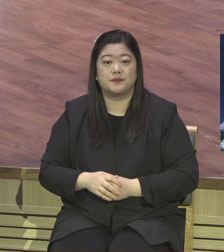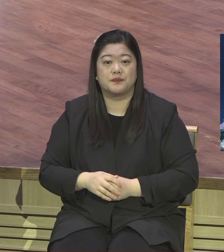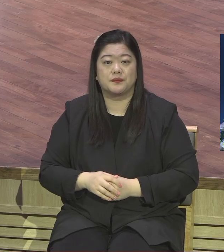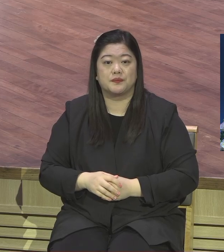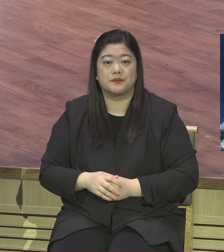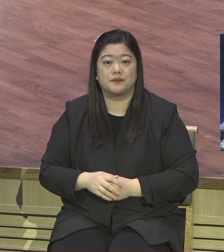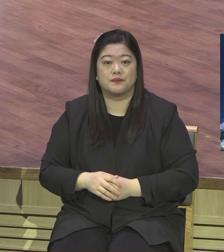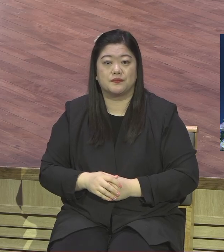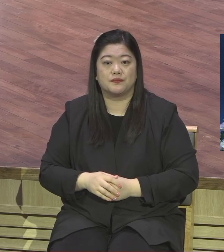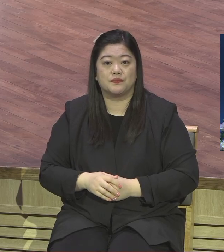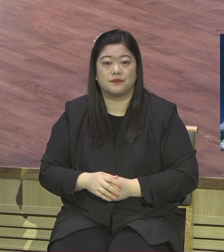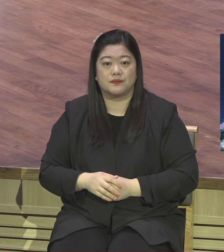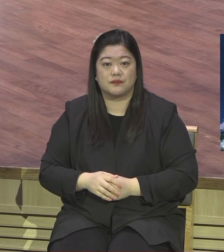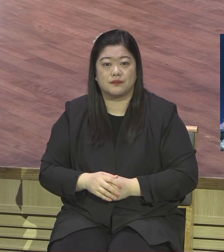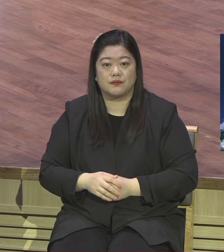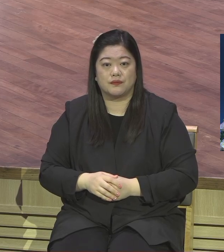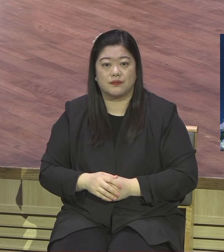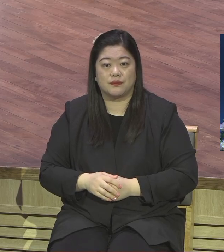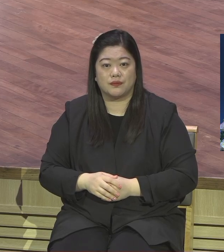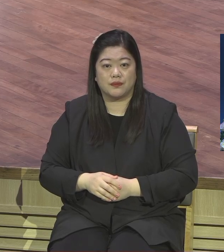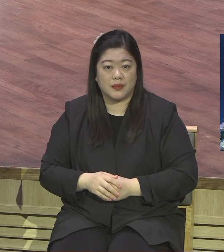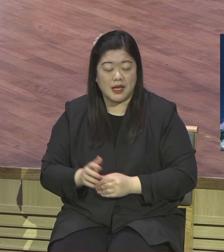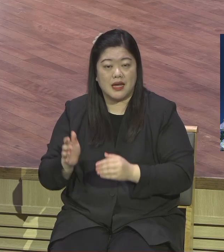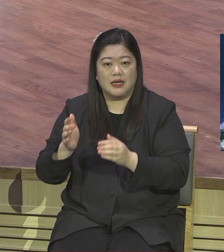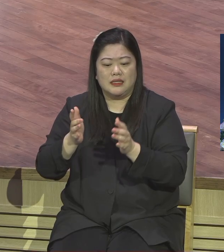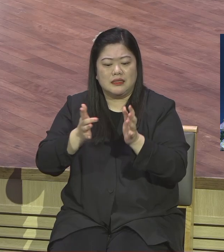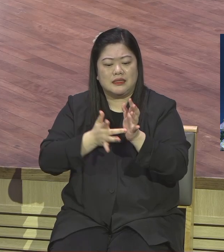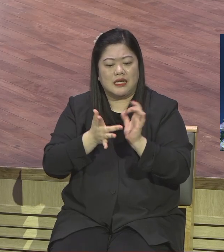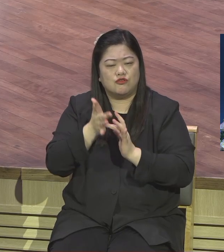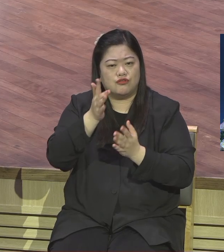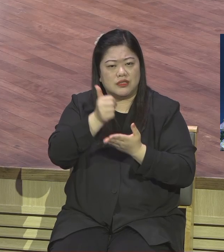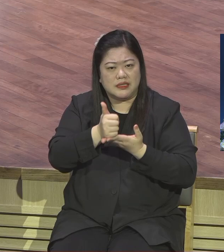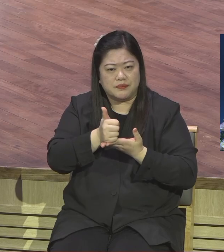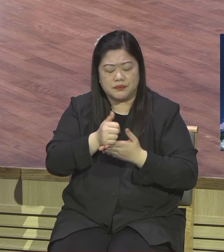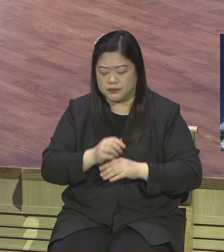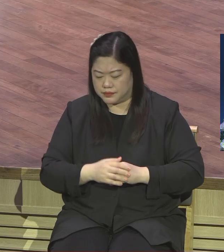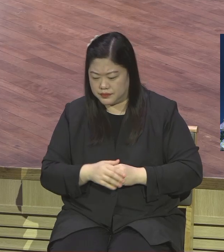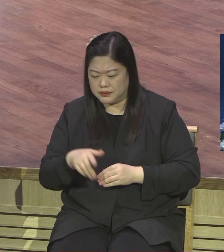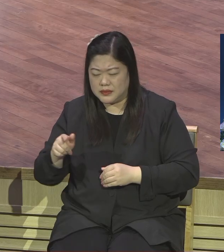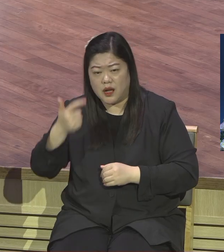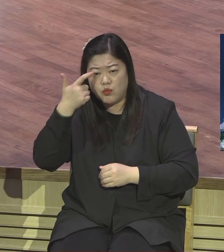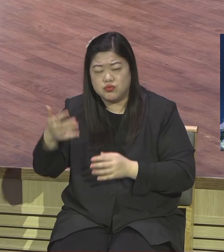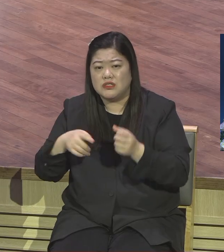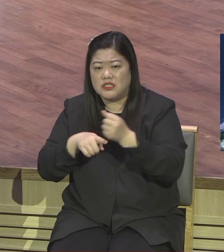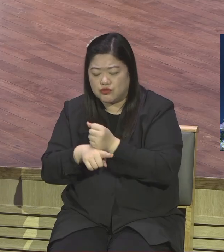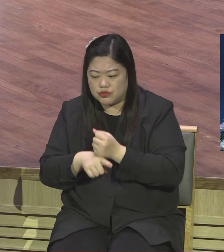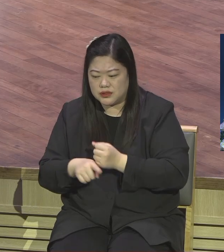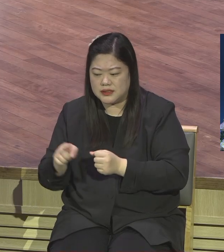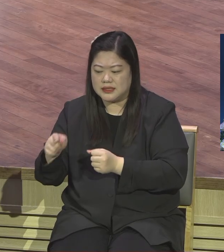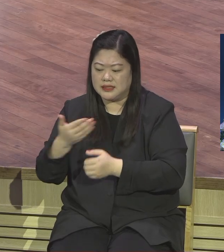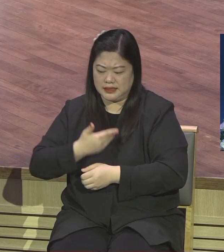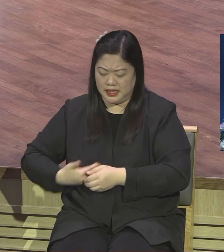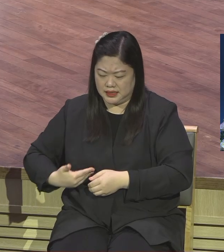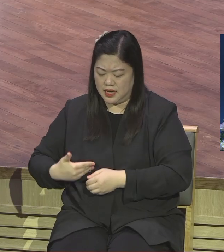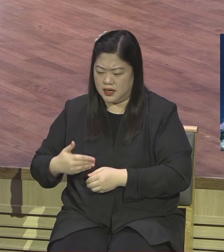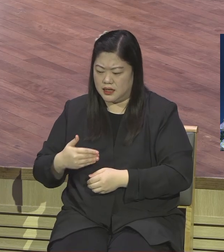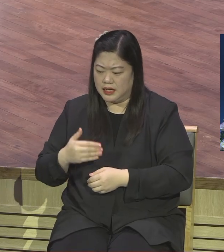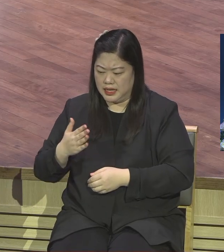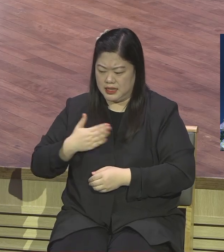제자들이 영적 본질을 제대로 알고 있어야 할 시점이 왔다 이제는 그래서 우선적으로